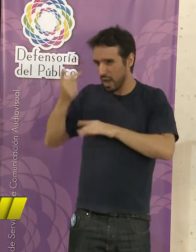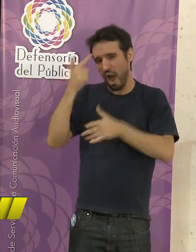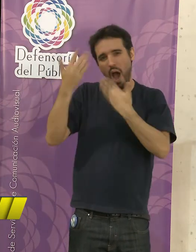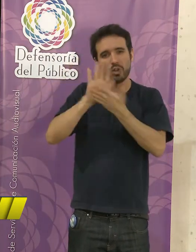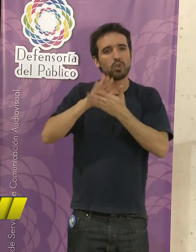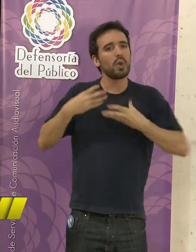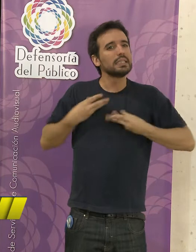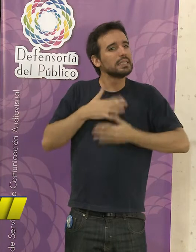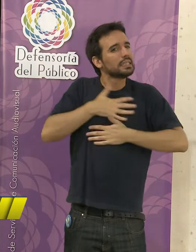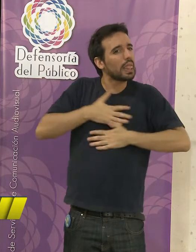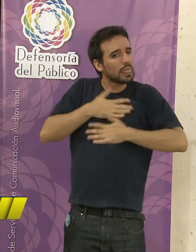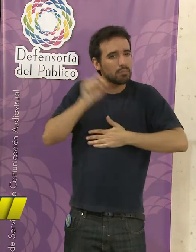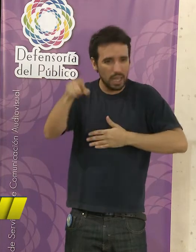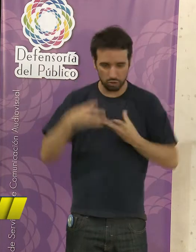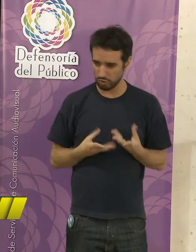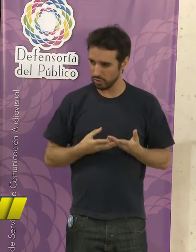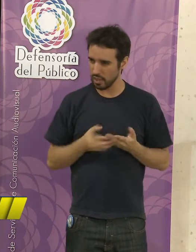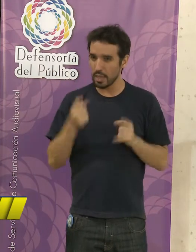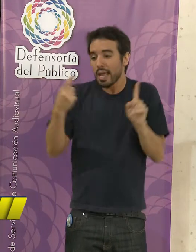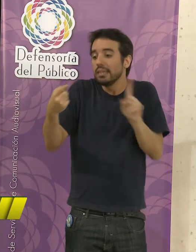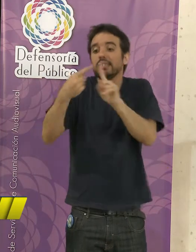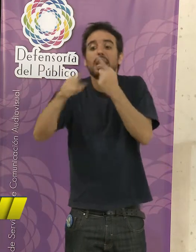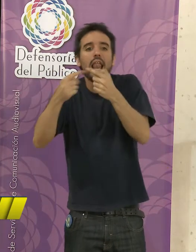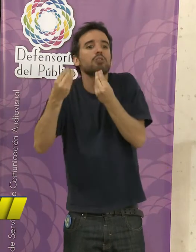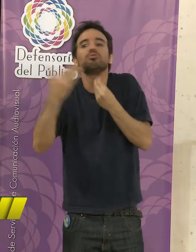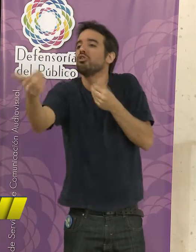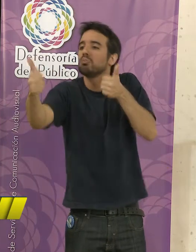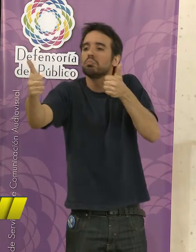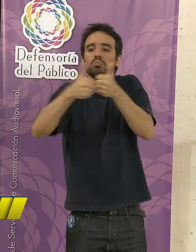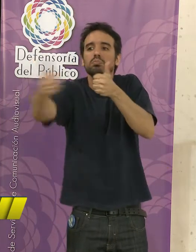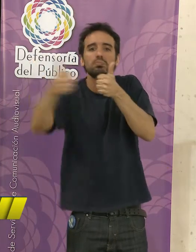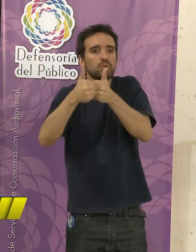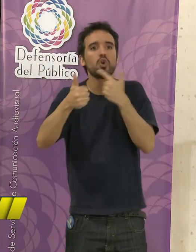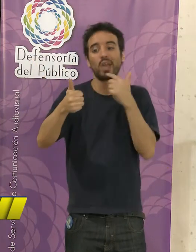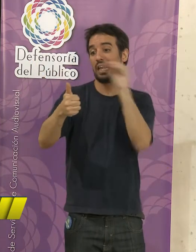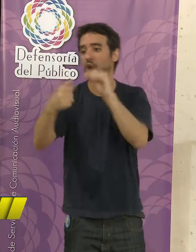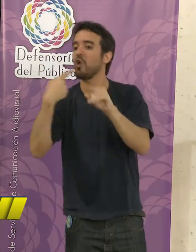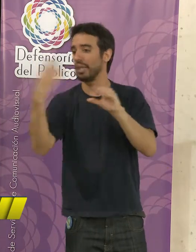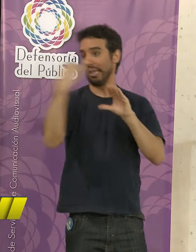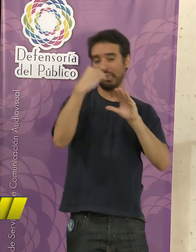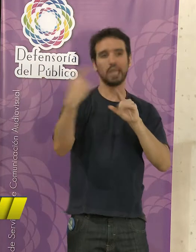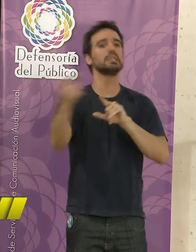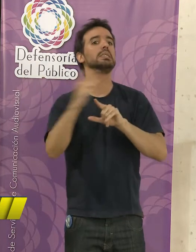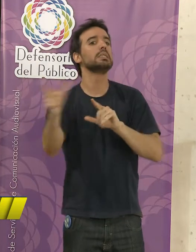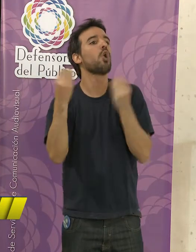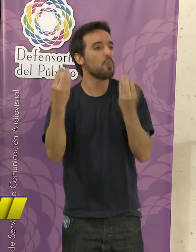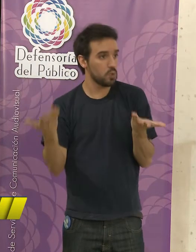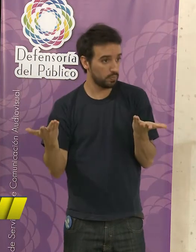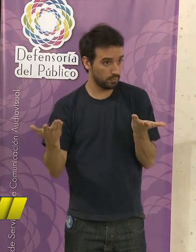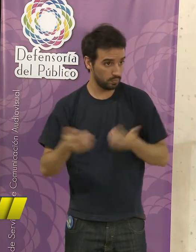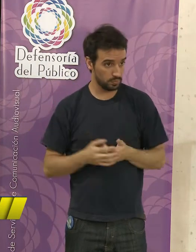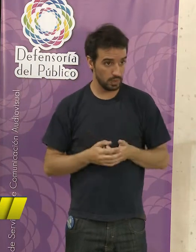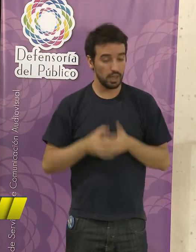sentimientos. También el tipo de relación que tenemos con la persona que nos está criticando o a la cual estamos criticando. Y también